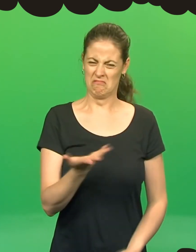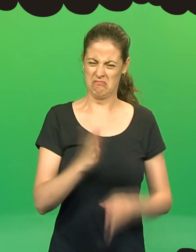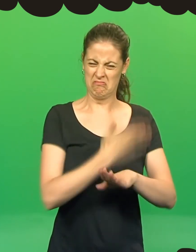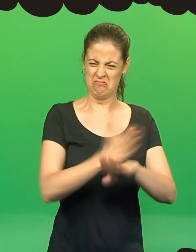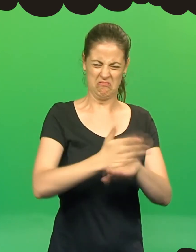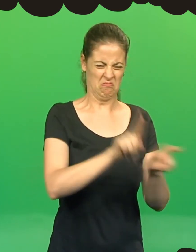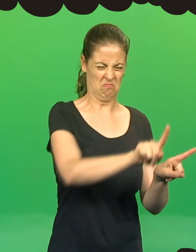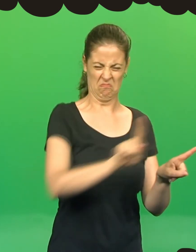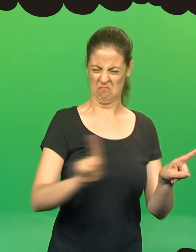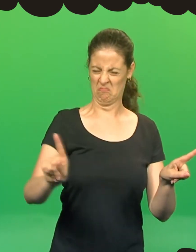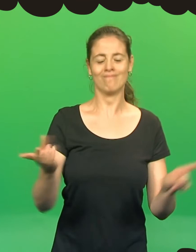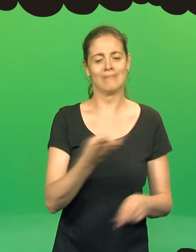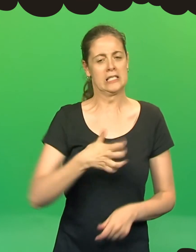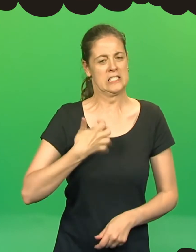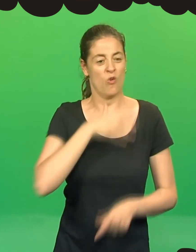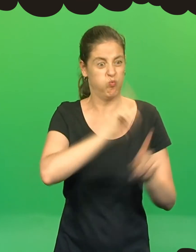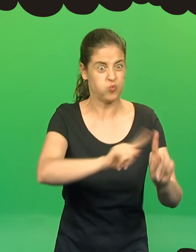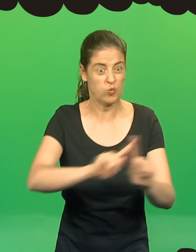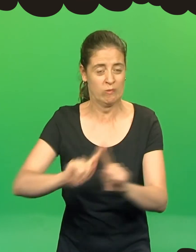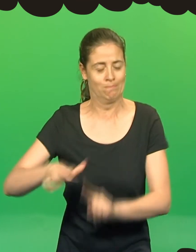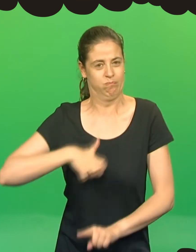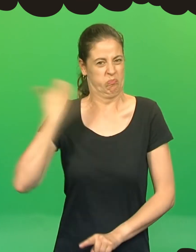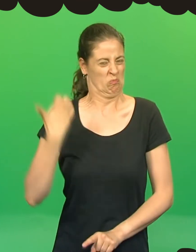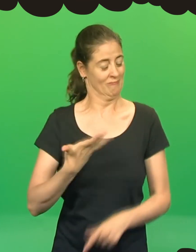As três estavam zangadas por serem diferentes umas das outras.